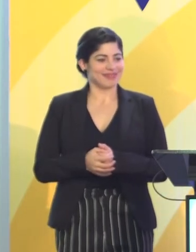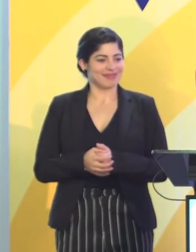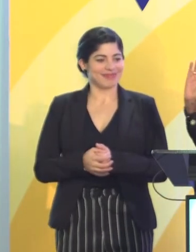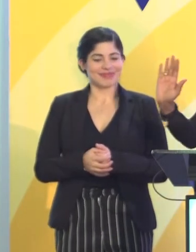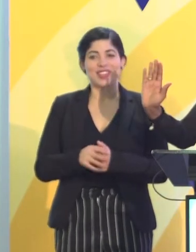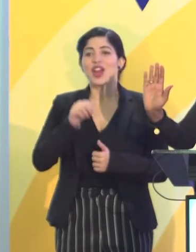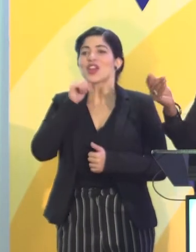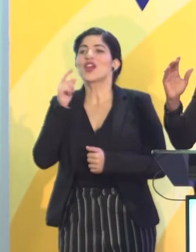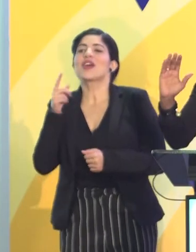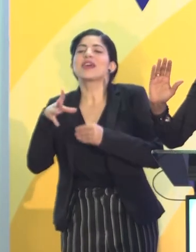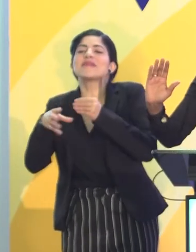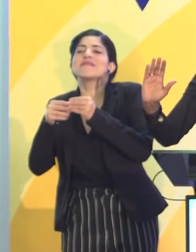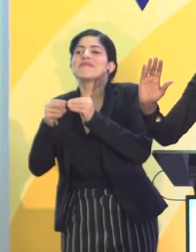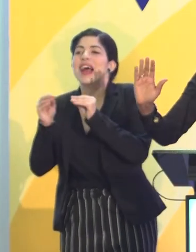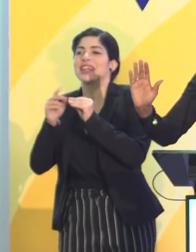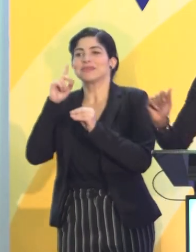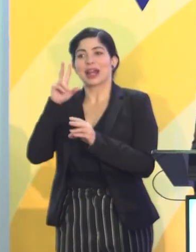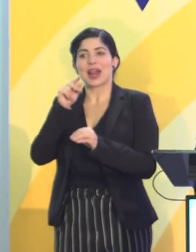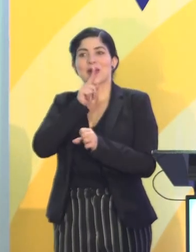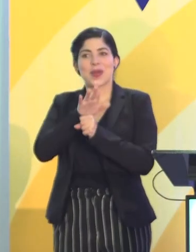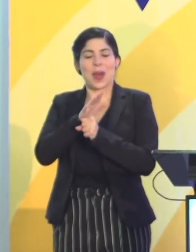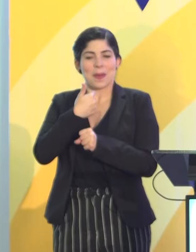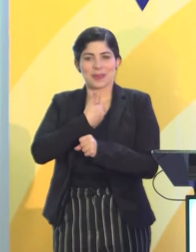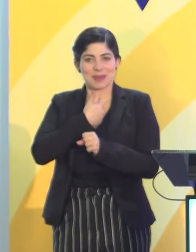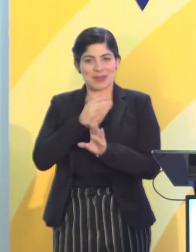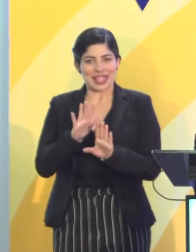No digo más, para no comprometerme.